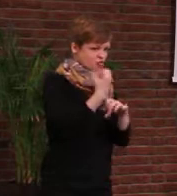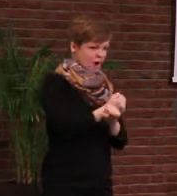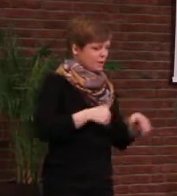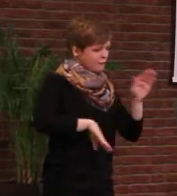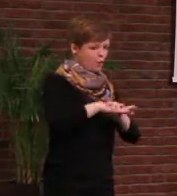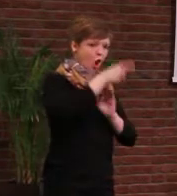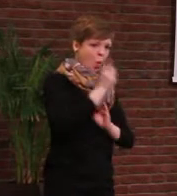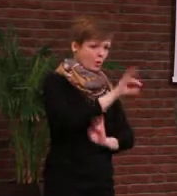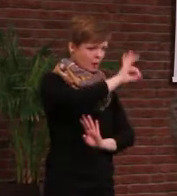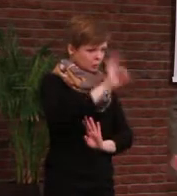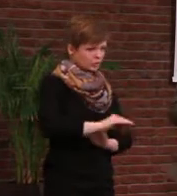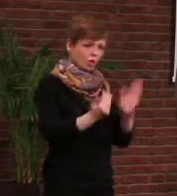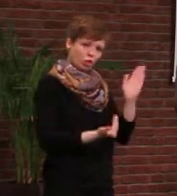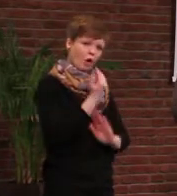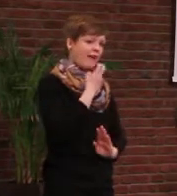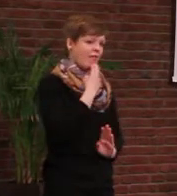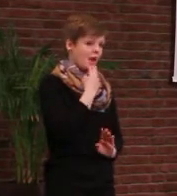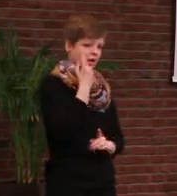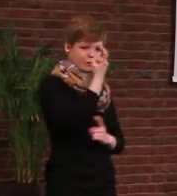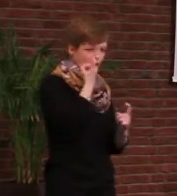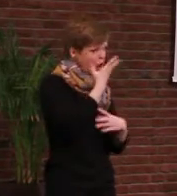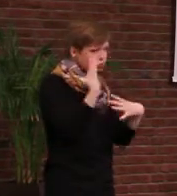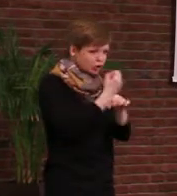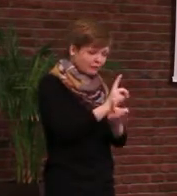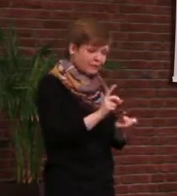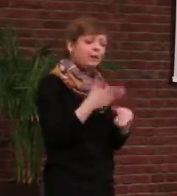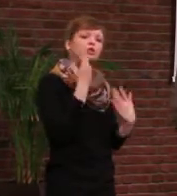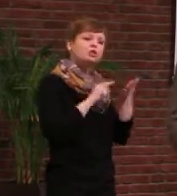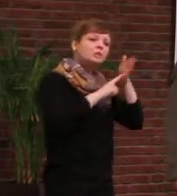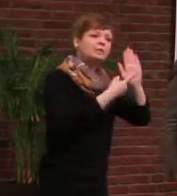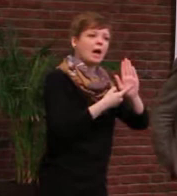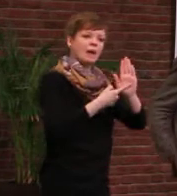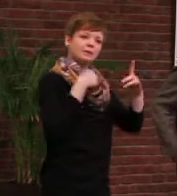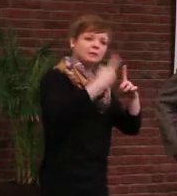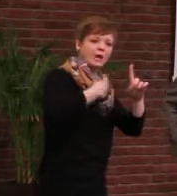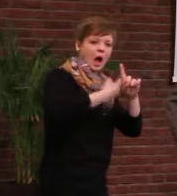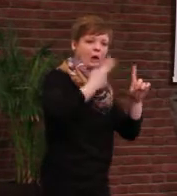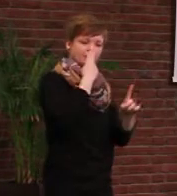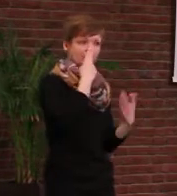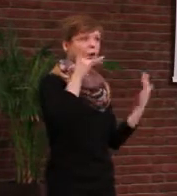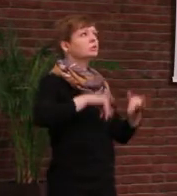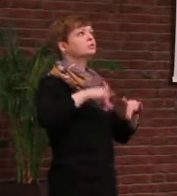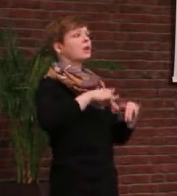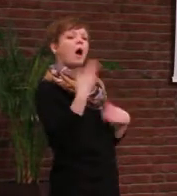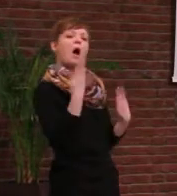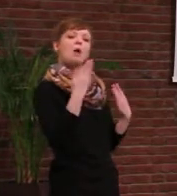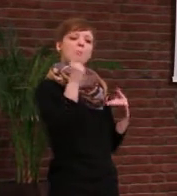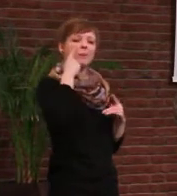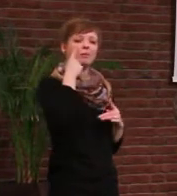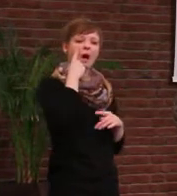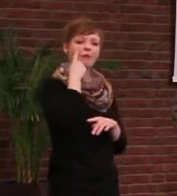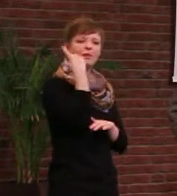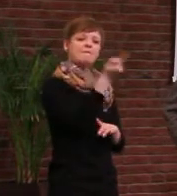erneuerbaren zu versorgen. Allein mal, um die Dimension deutlich zu machen, hier haben wir momentan zwei Megawatt installierte Windenergieleistung,